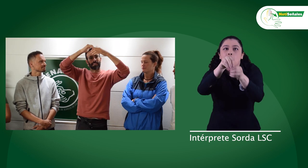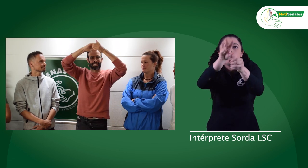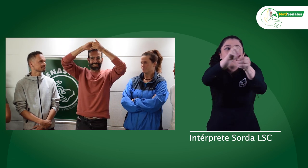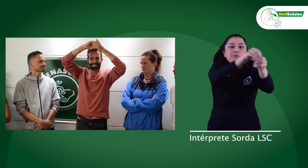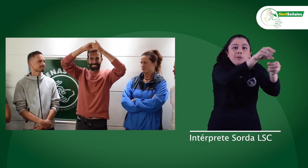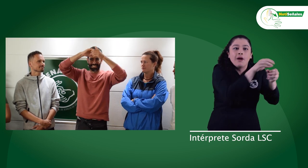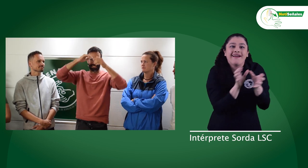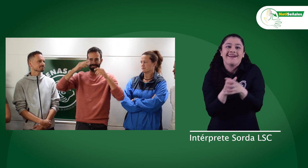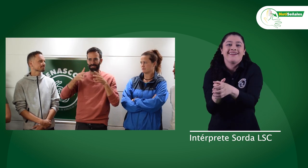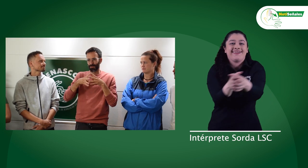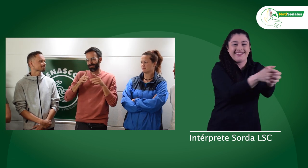mayor relevancia.